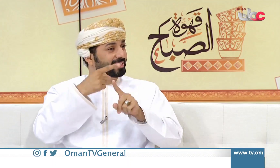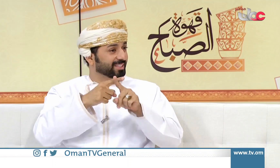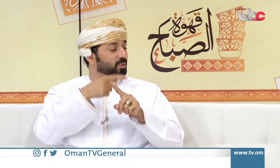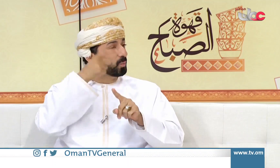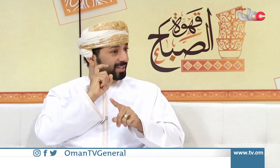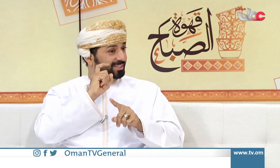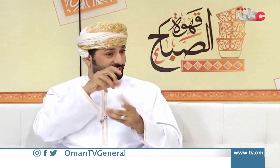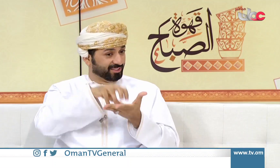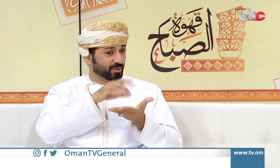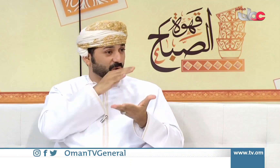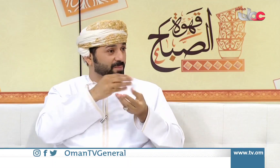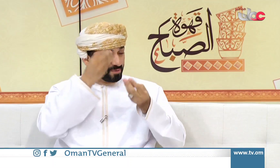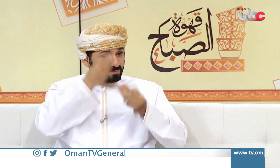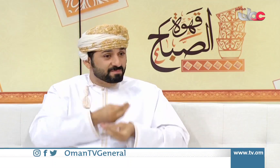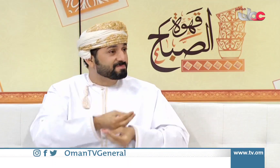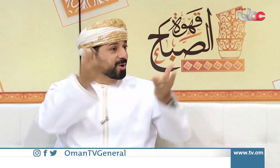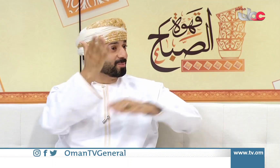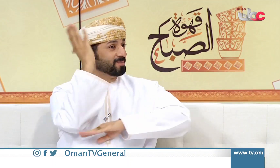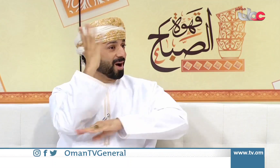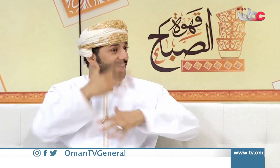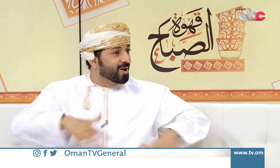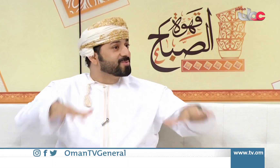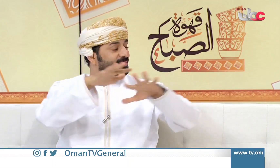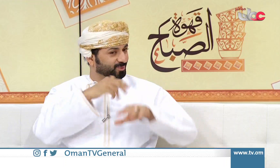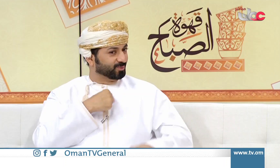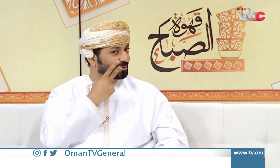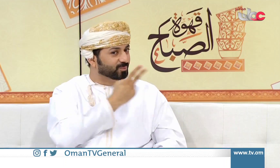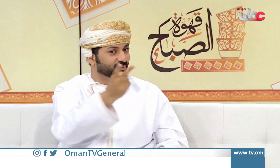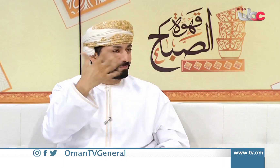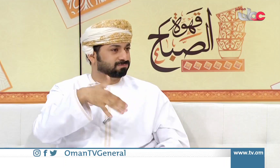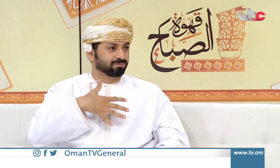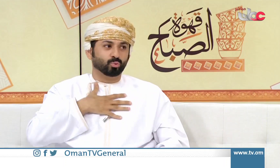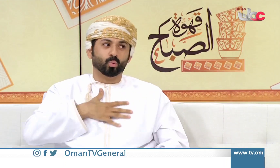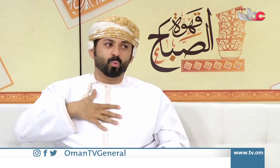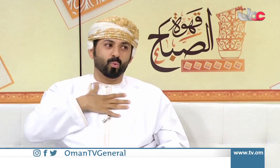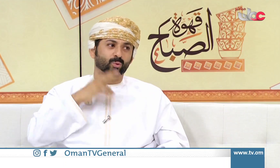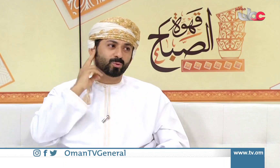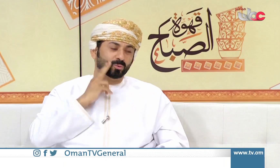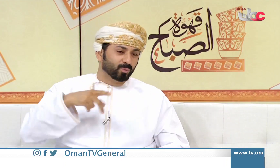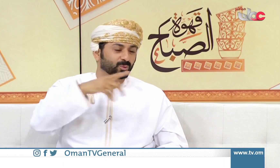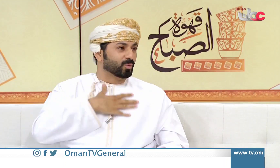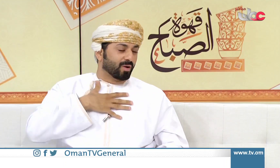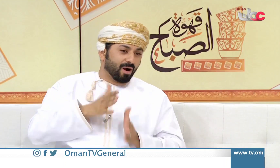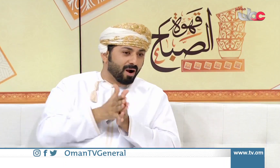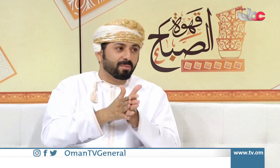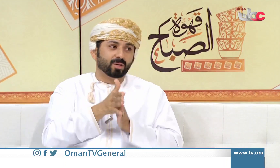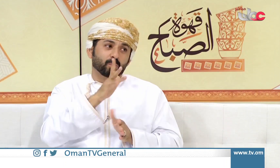كبيرة جداً وأيضاً الأشخاص المشاركين أتوا بالمعلومات وأيضاً نشروها الأشخاص ذوي الإعاقة السمعية